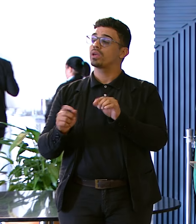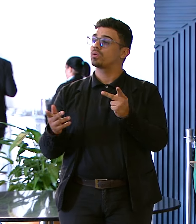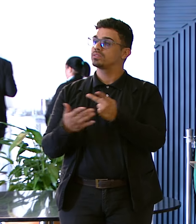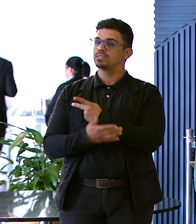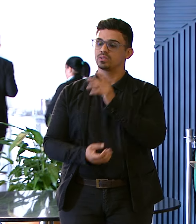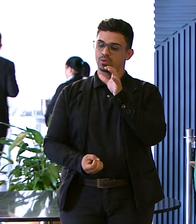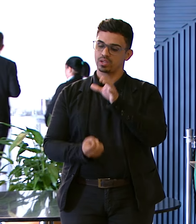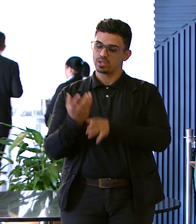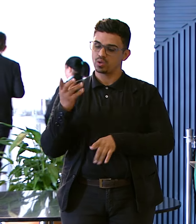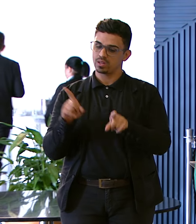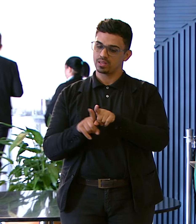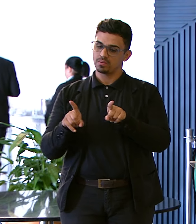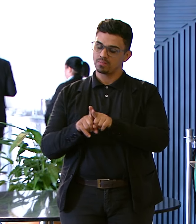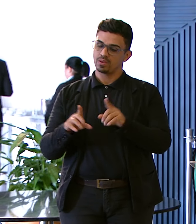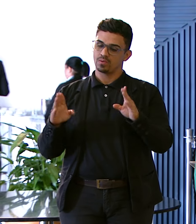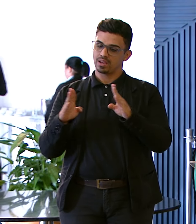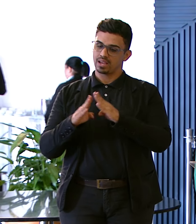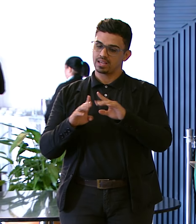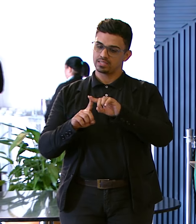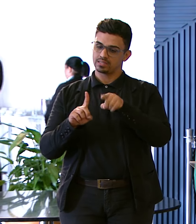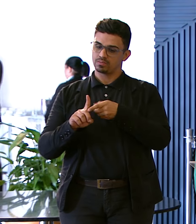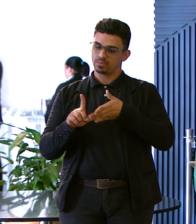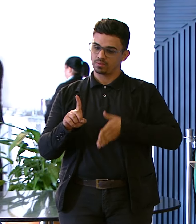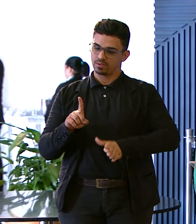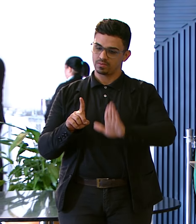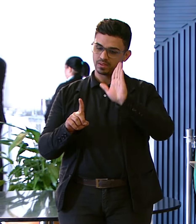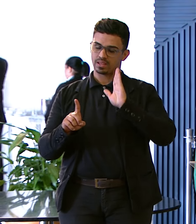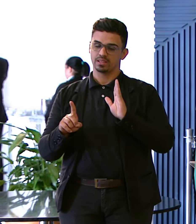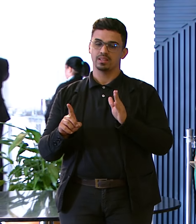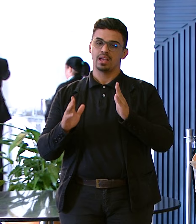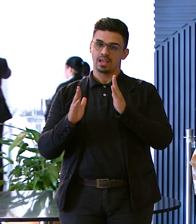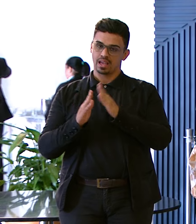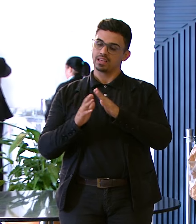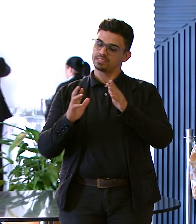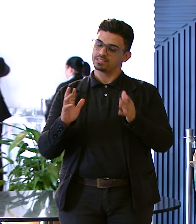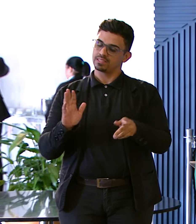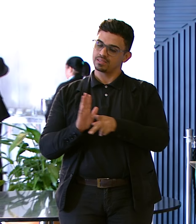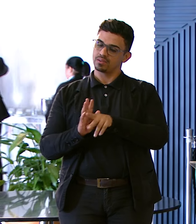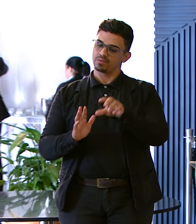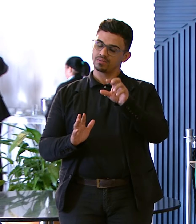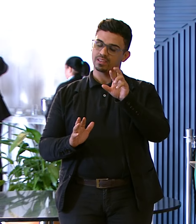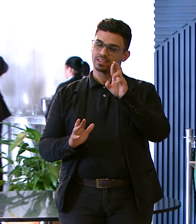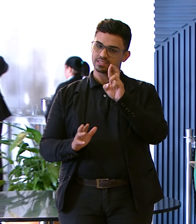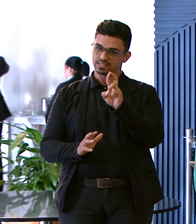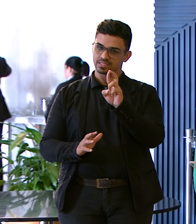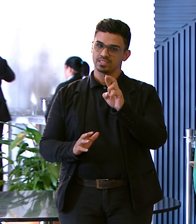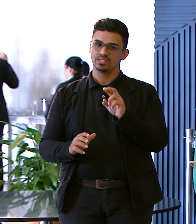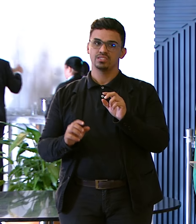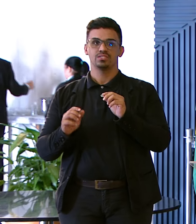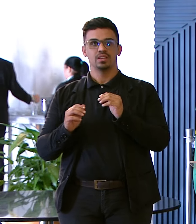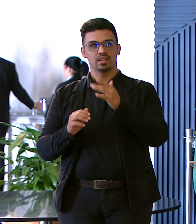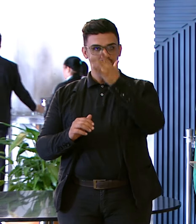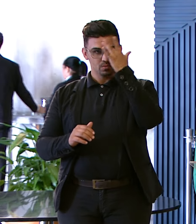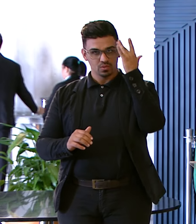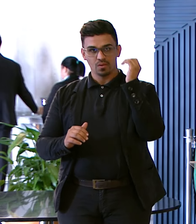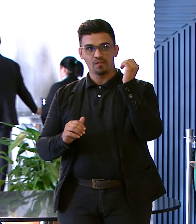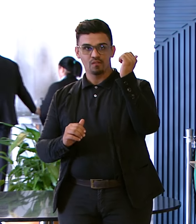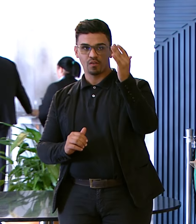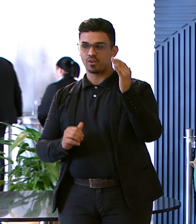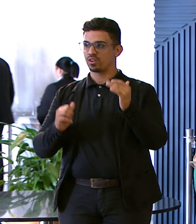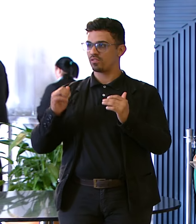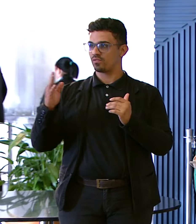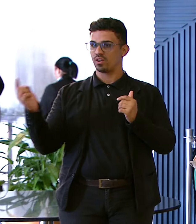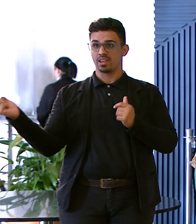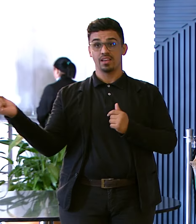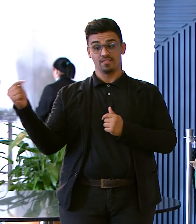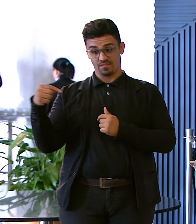Uma casa De parto Uma casa Da gestante Aquela que vinha De fora Para ganhar o filho Não